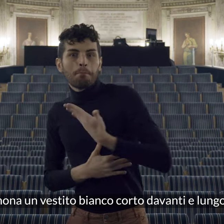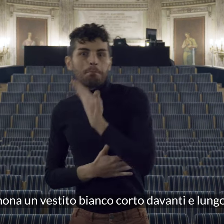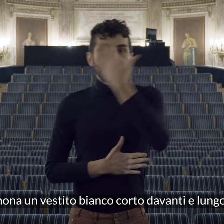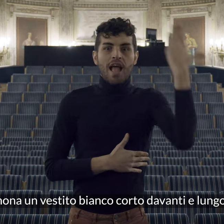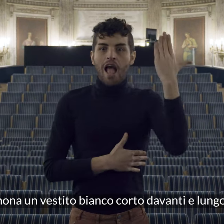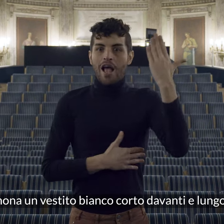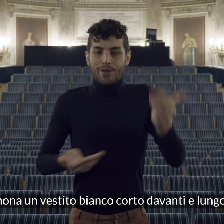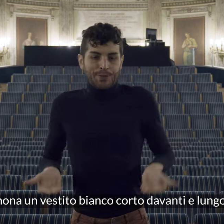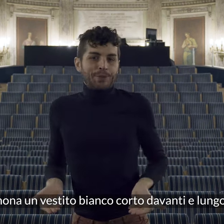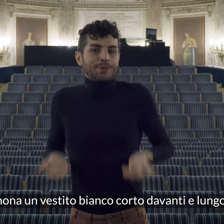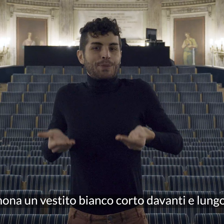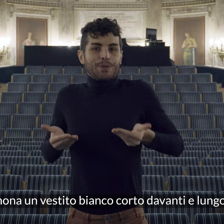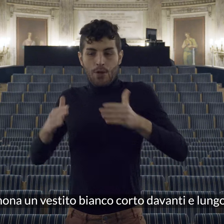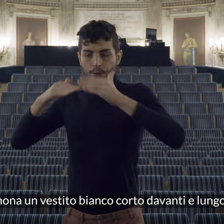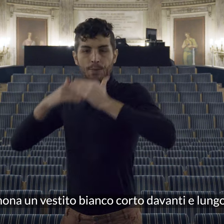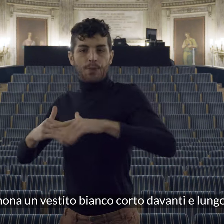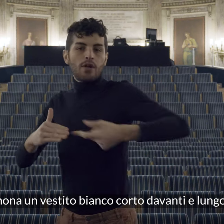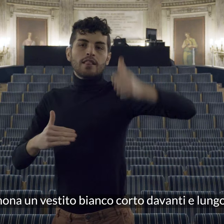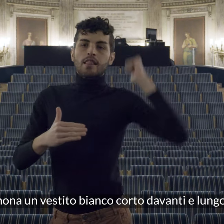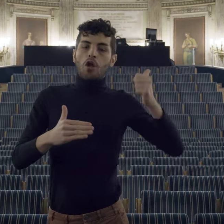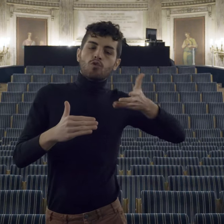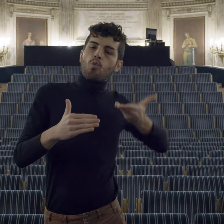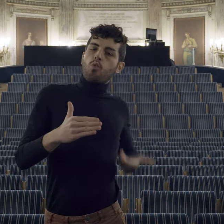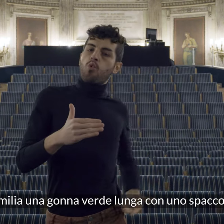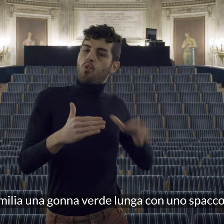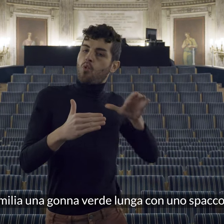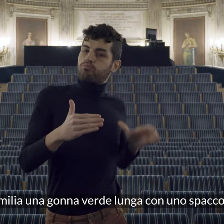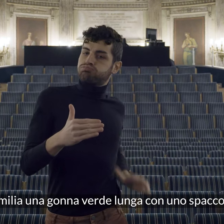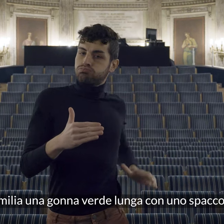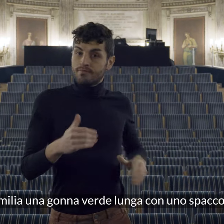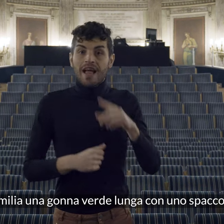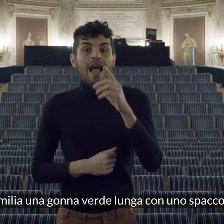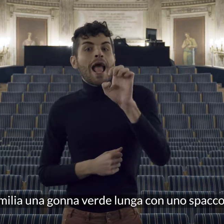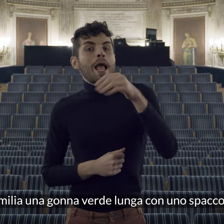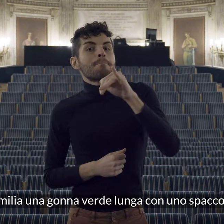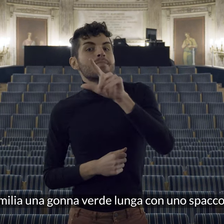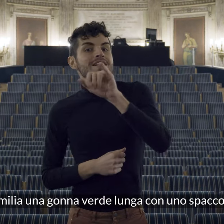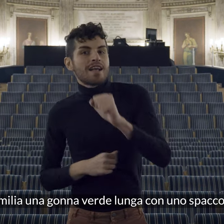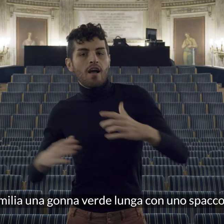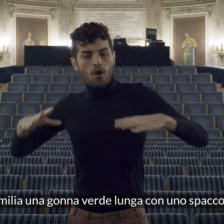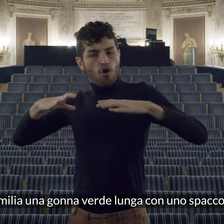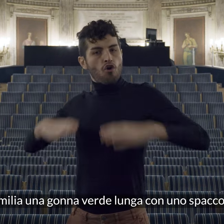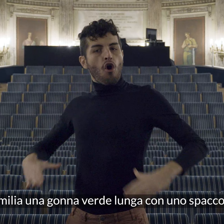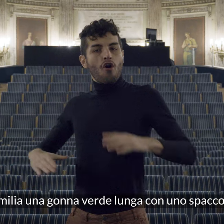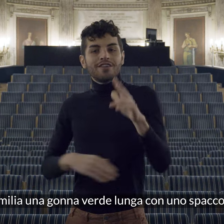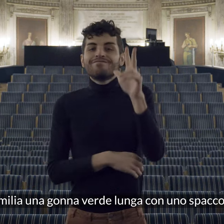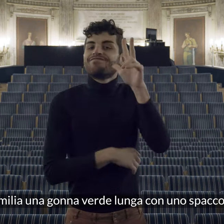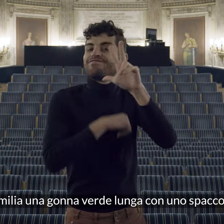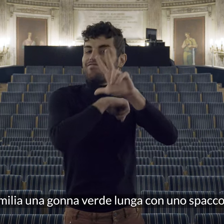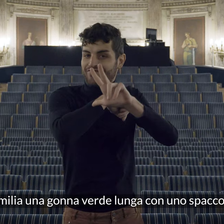bianco corto davanti e lungo dietro mentre emilia una gonna verde lunga con uno spacco laterale